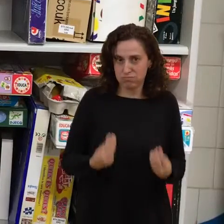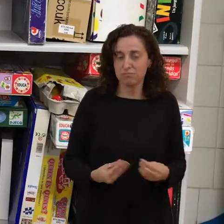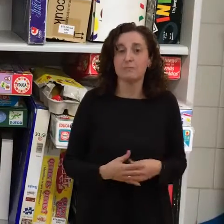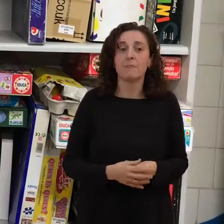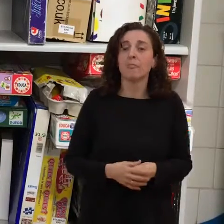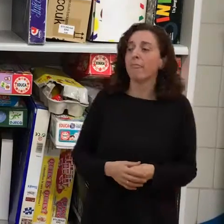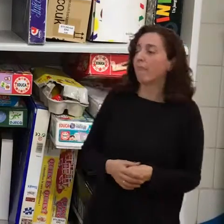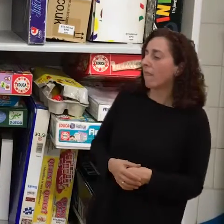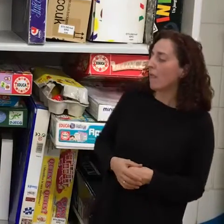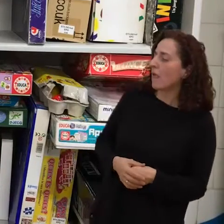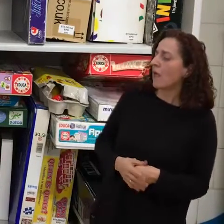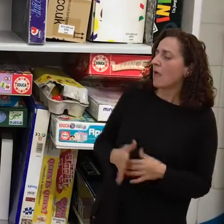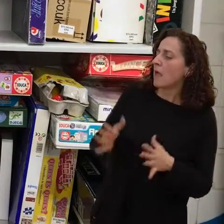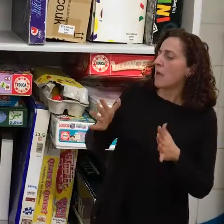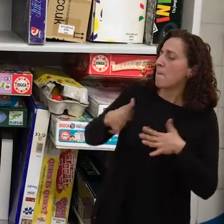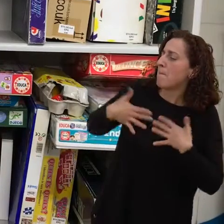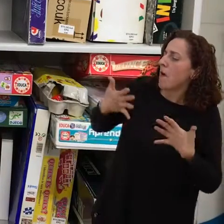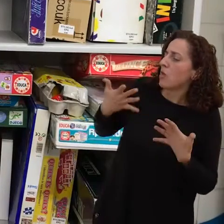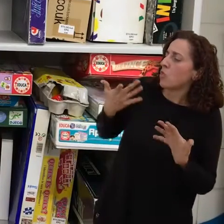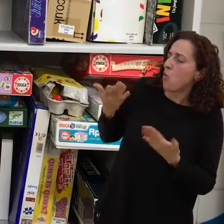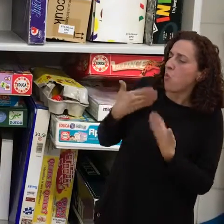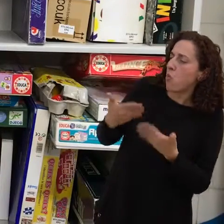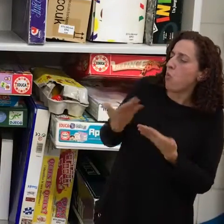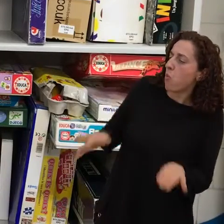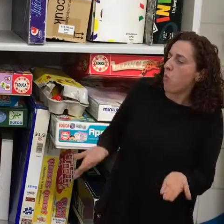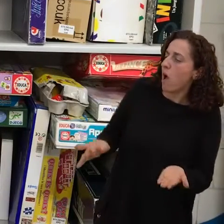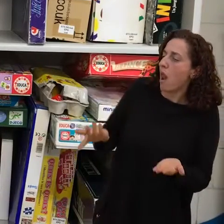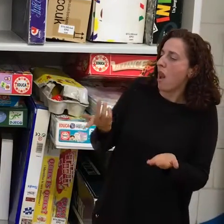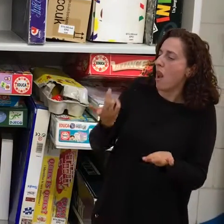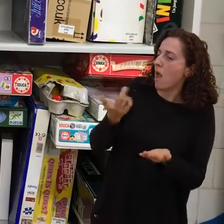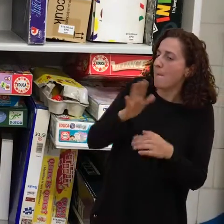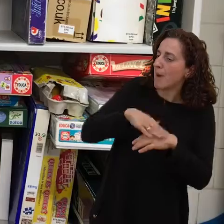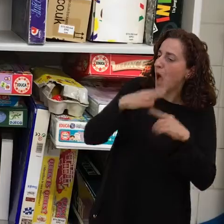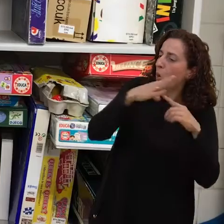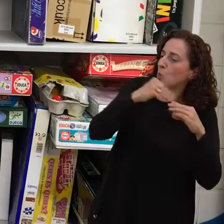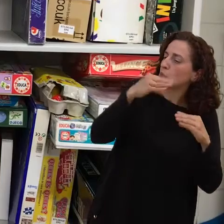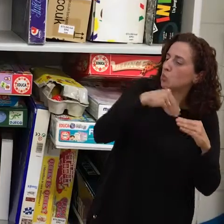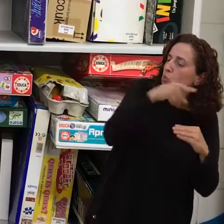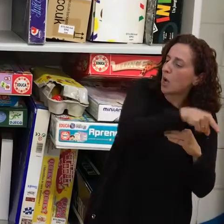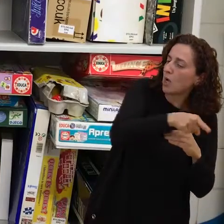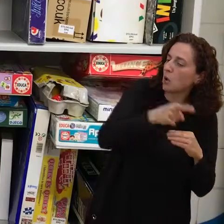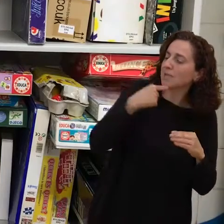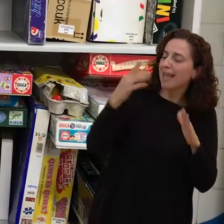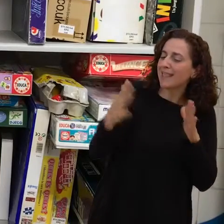que tiene el apoyo que se da desde la propia asociación a los usuarios en todas las etapas de la vida?